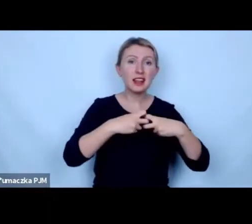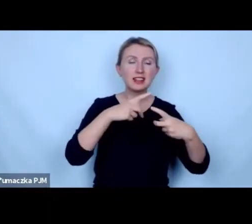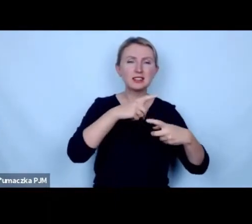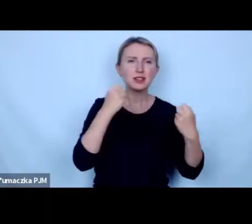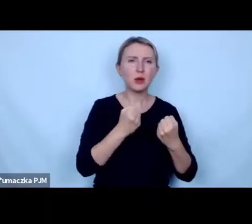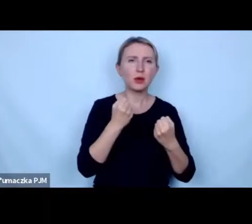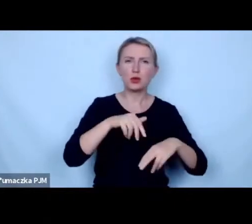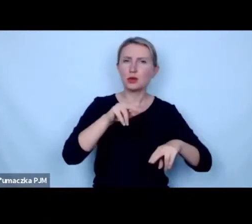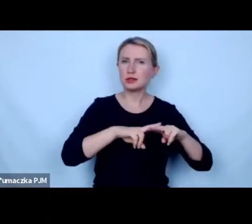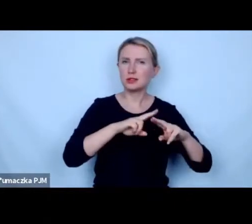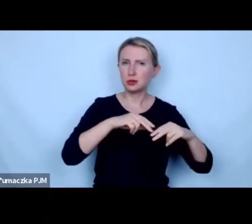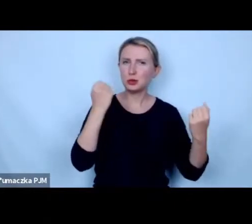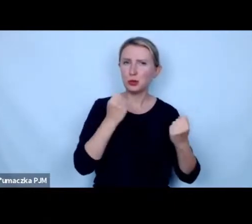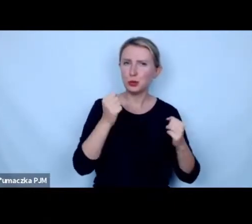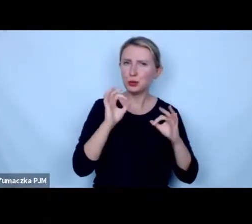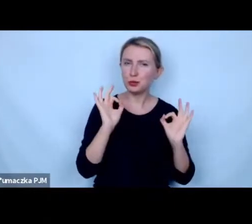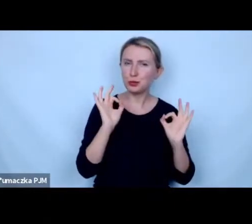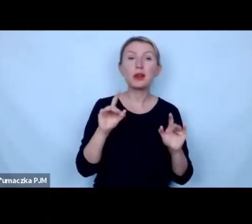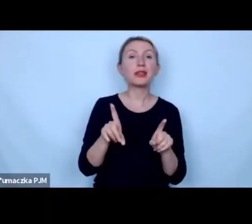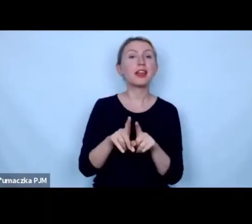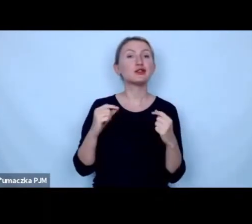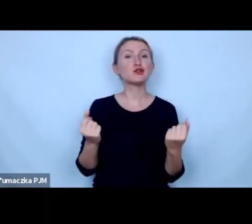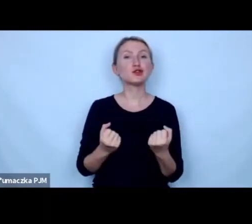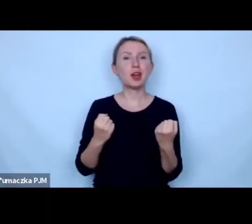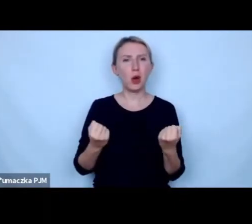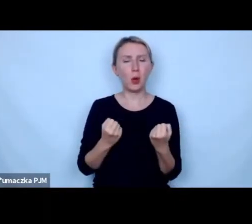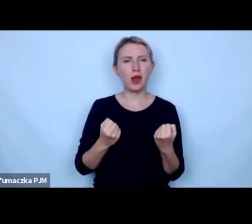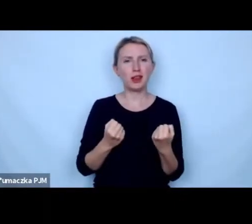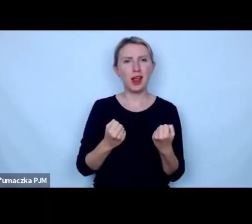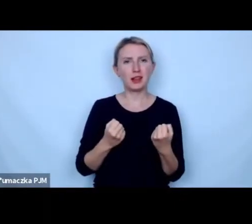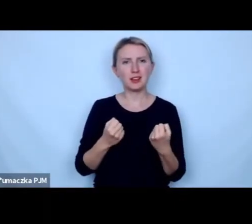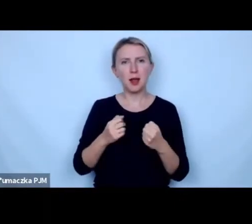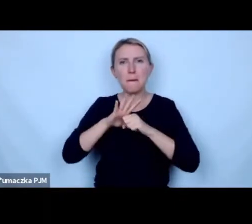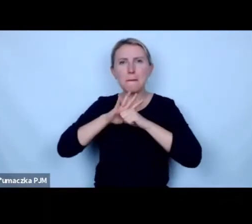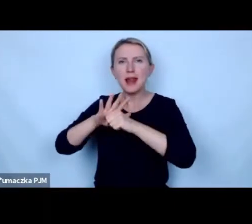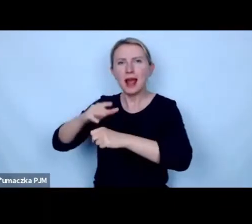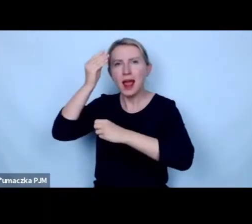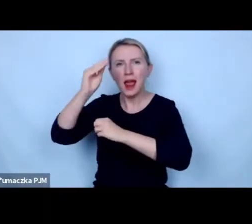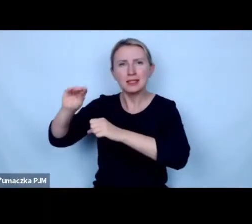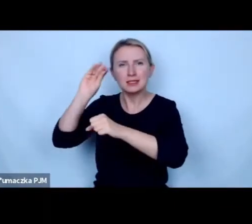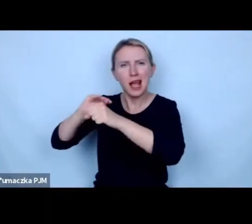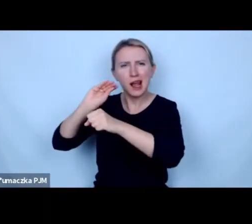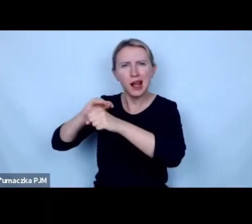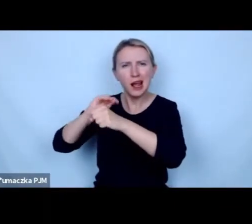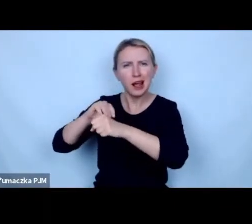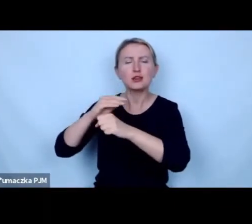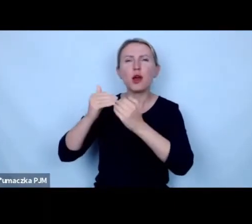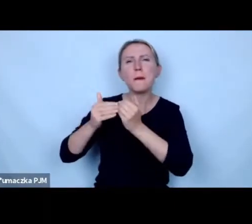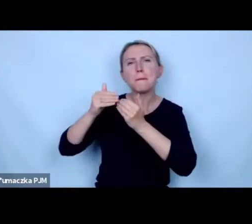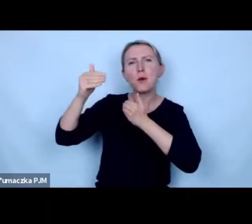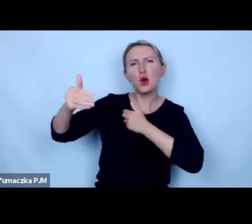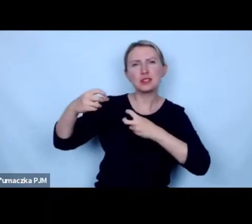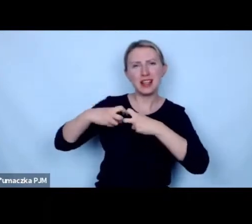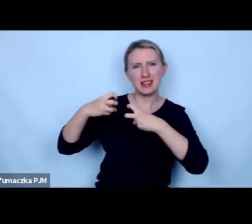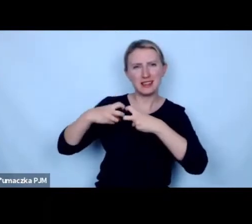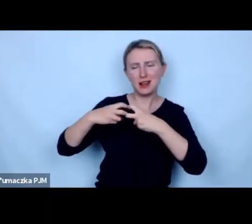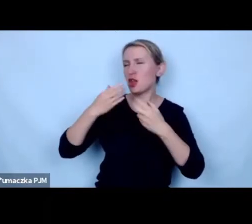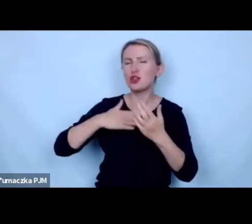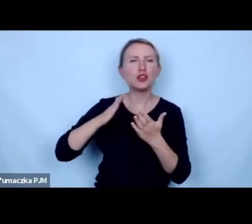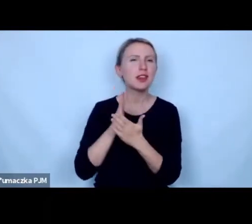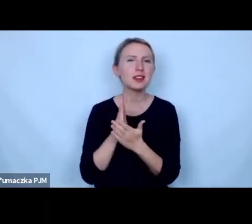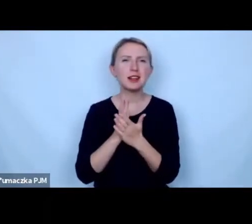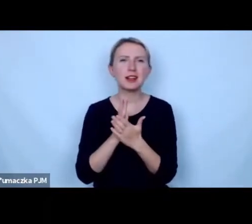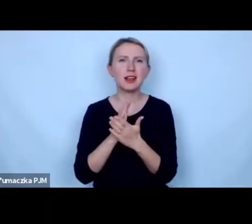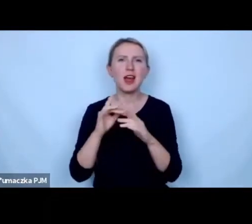potężnym narzędziem to ich działania ich presja ich determinacja wychodzi poza internet to nie są tylko i